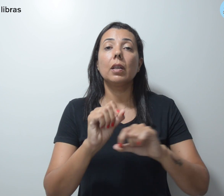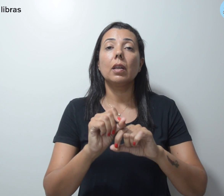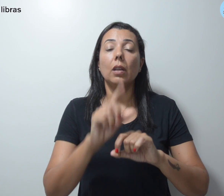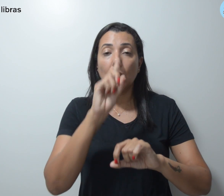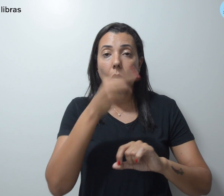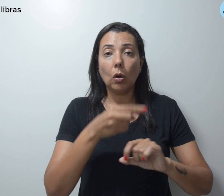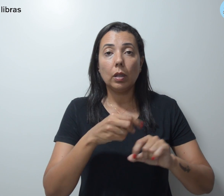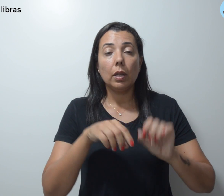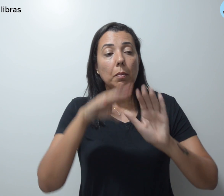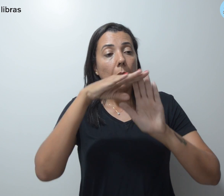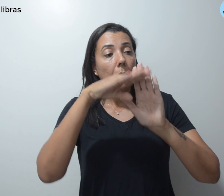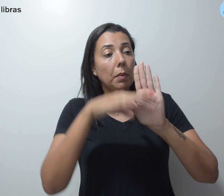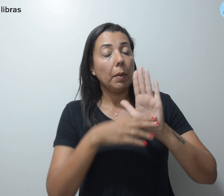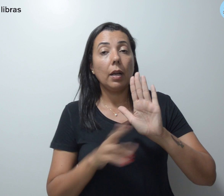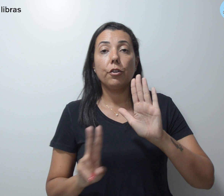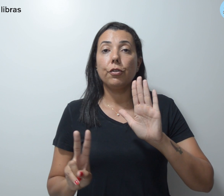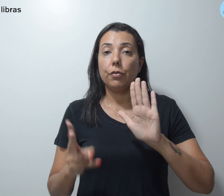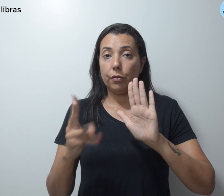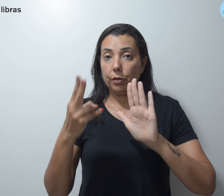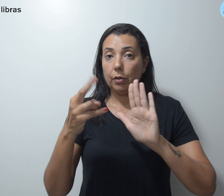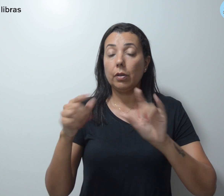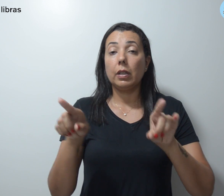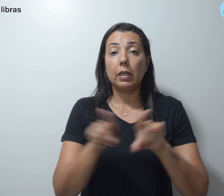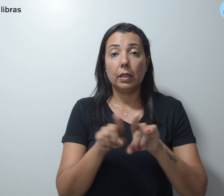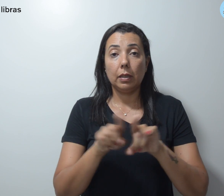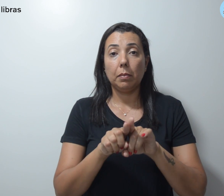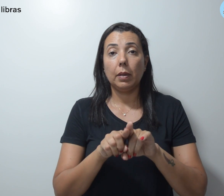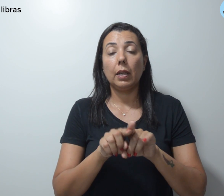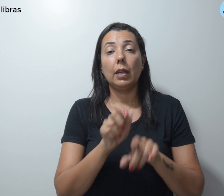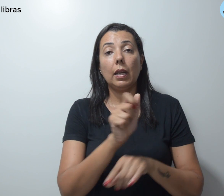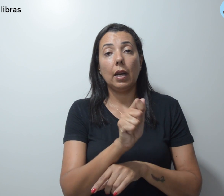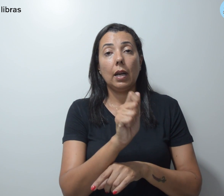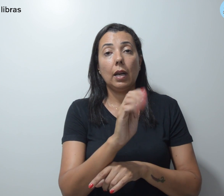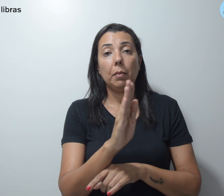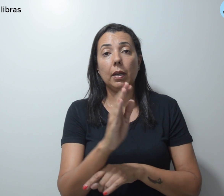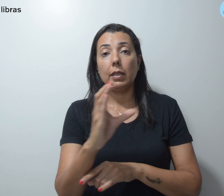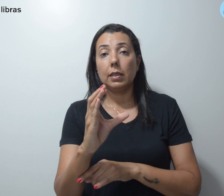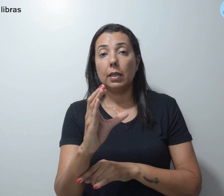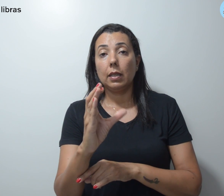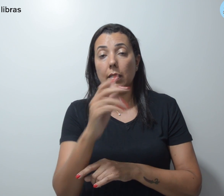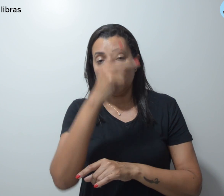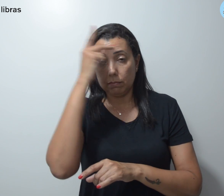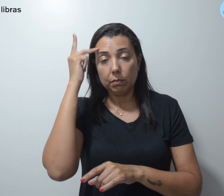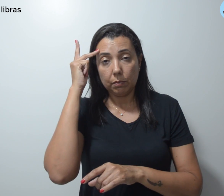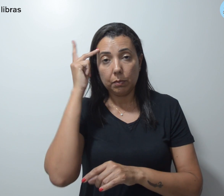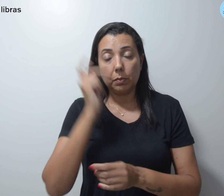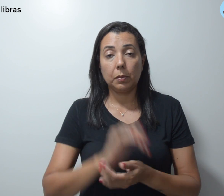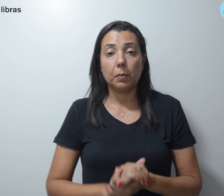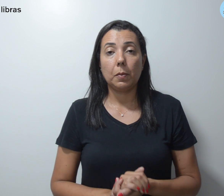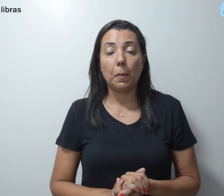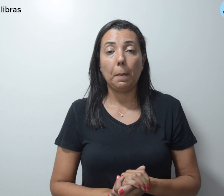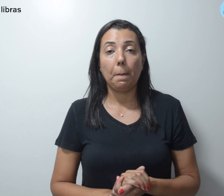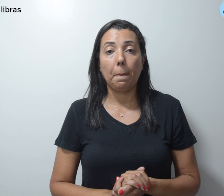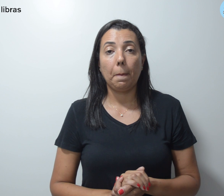crescente de valores e ordem alfabética do nome do credor. Após